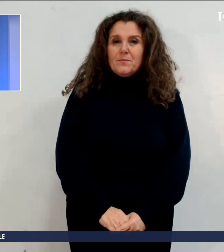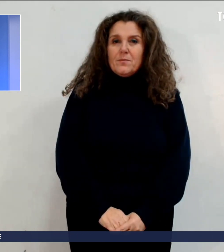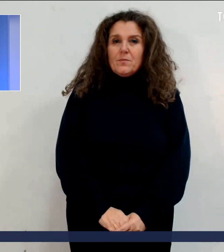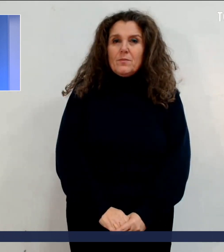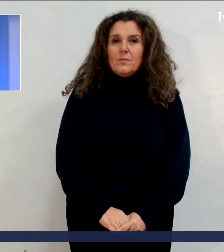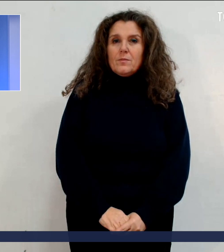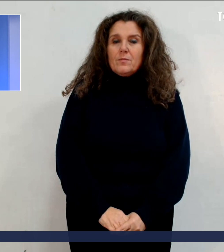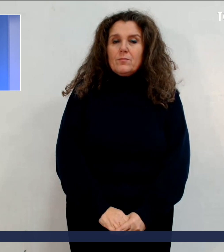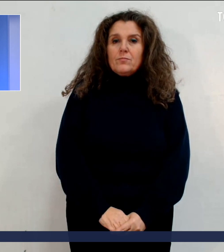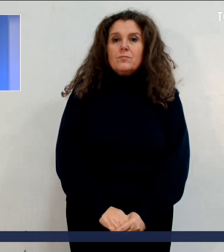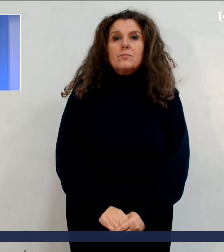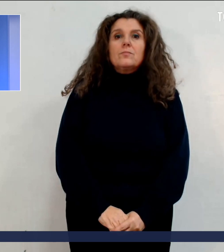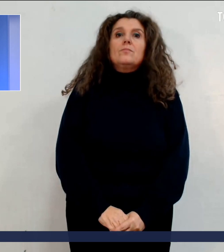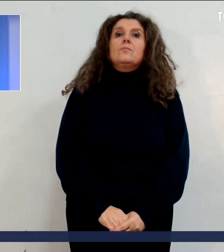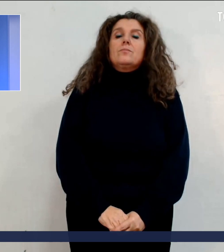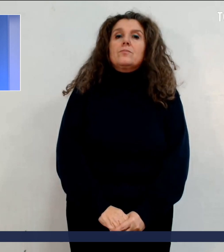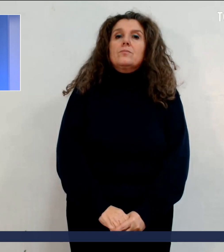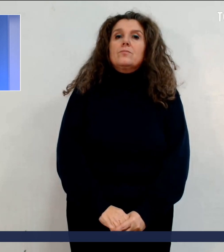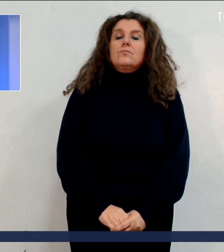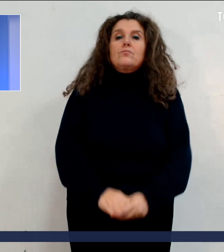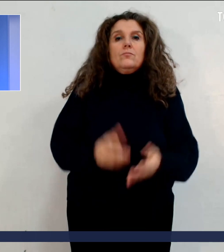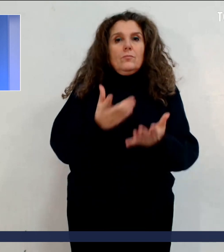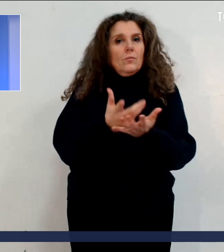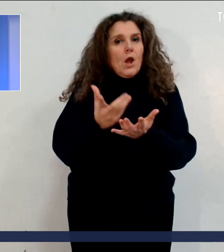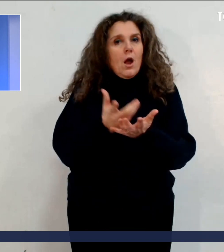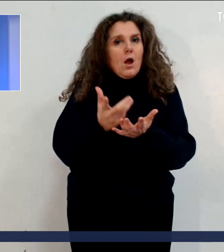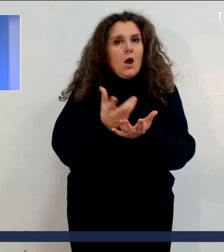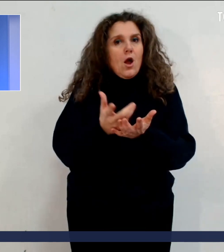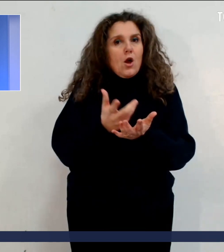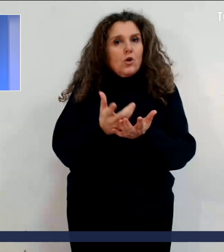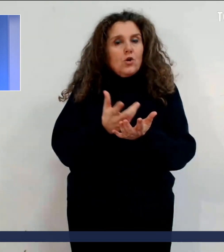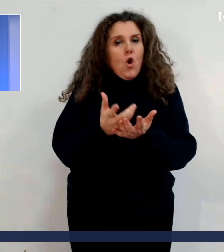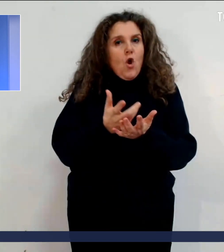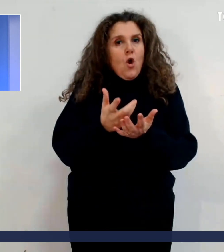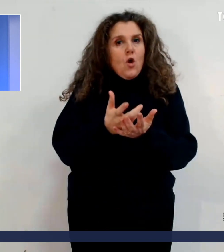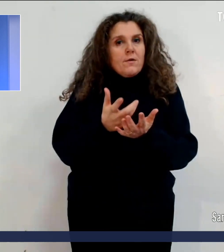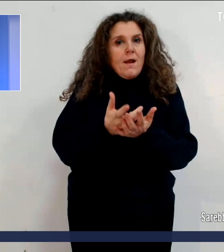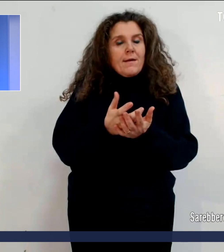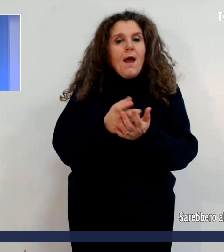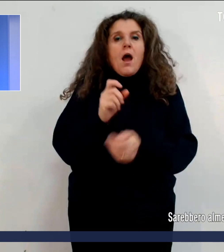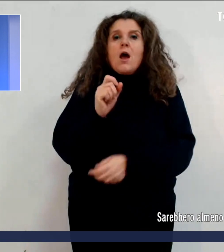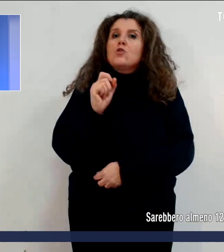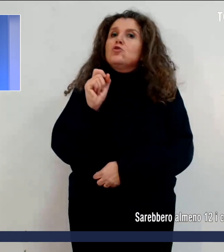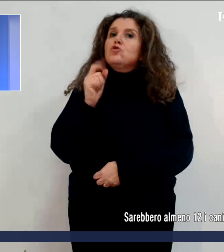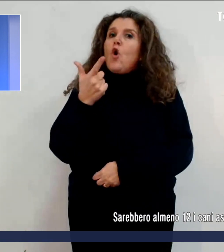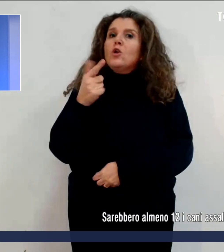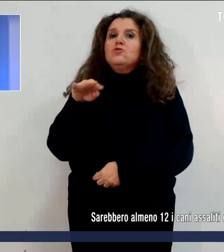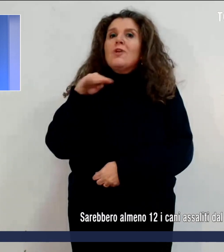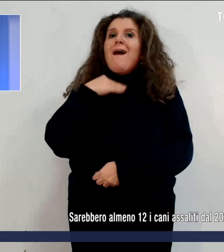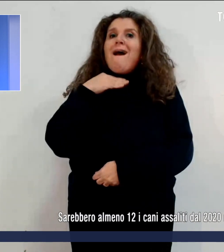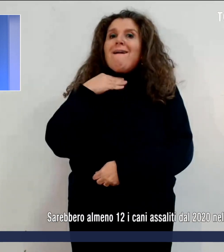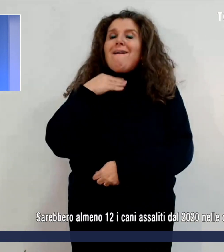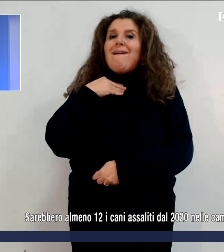Riapriamo la pagina della cronaca. Sarebbero almeno 12 i cani assaliti dal